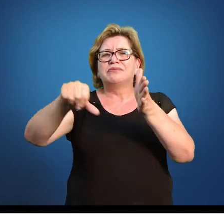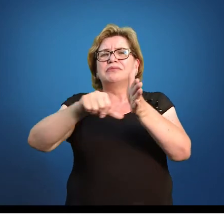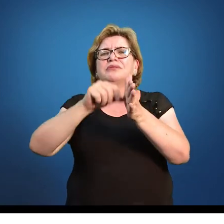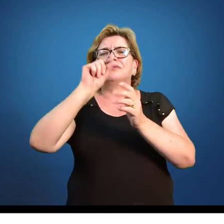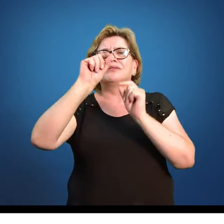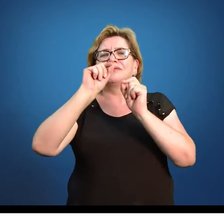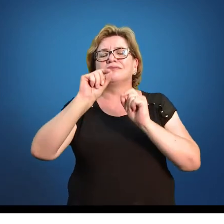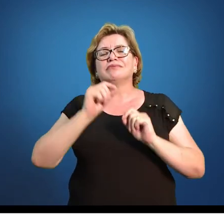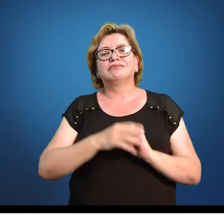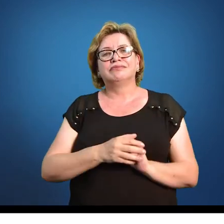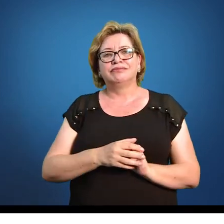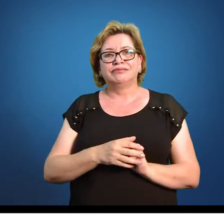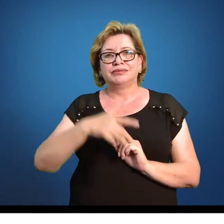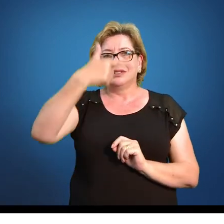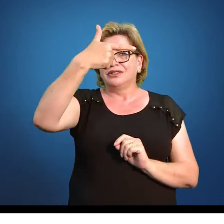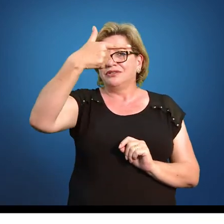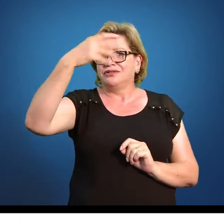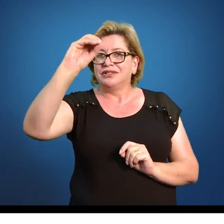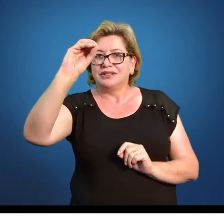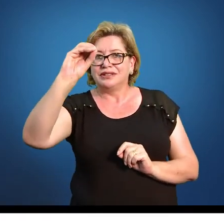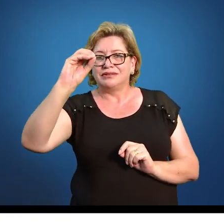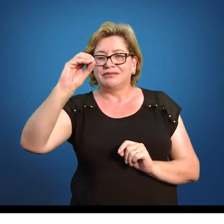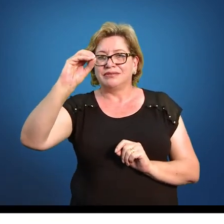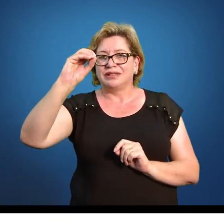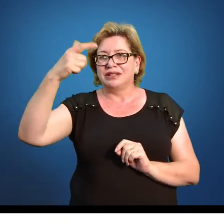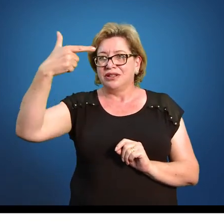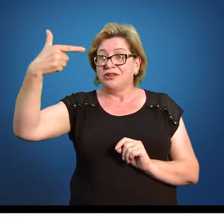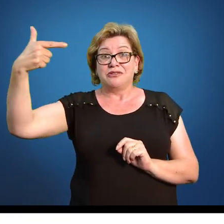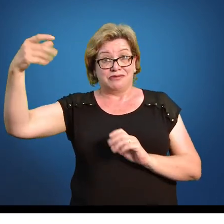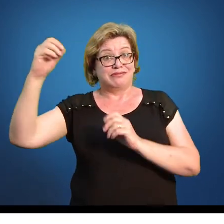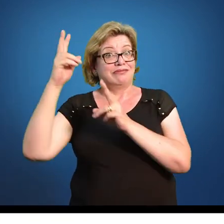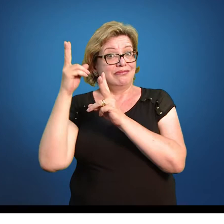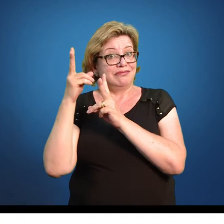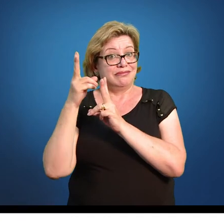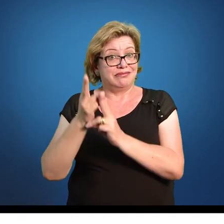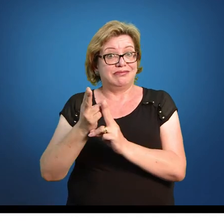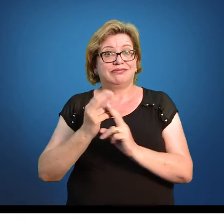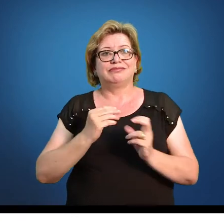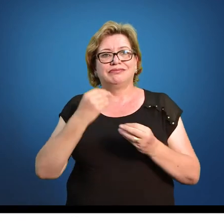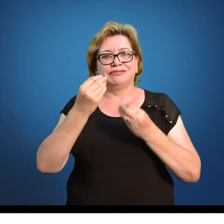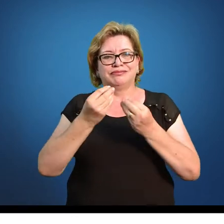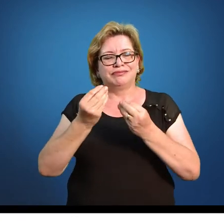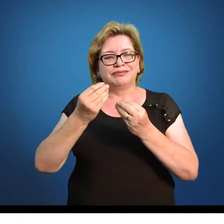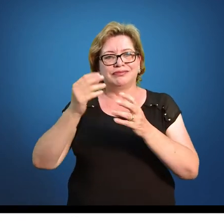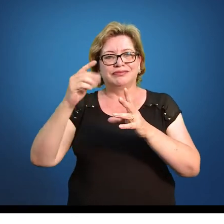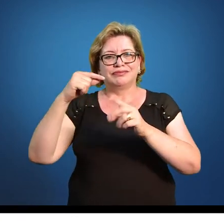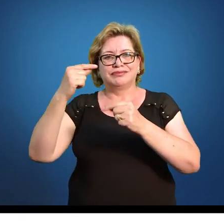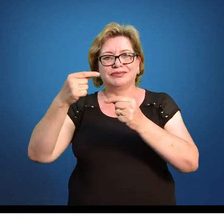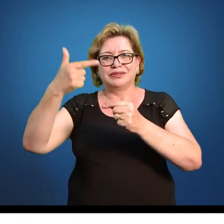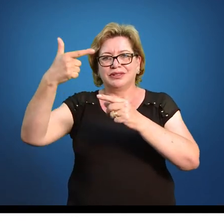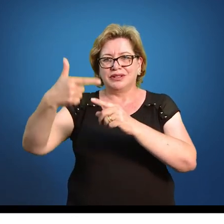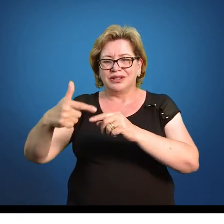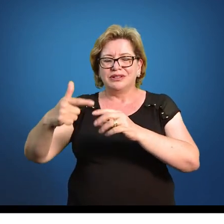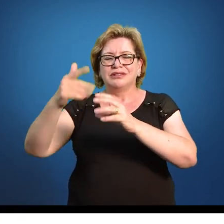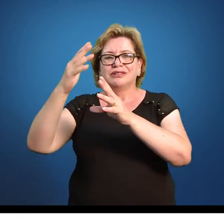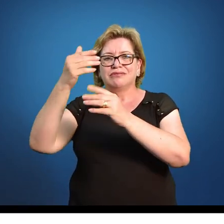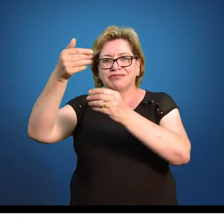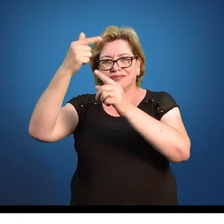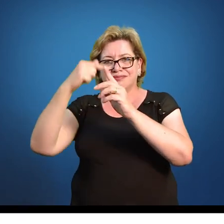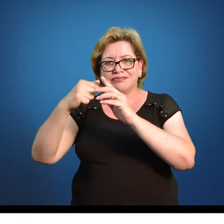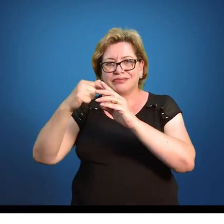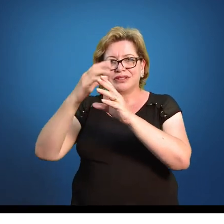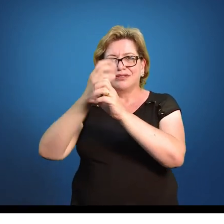frequência relativa? 20. Então, da acumulada relativa, é 20 também. E usando a mesma ideia,